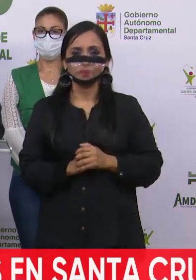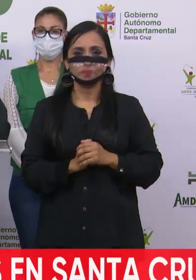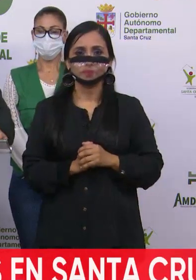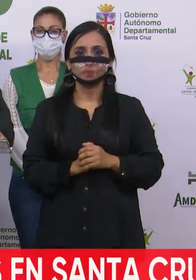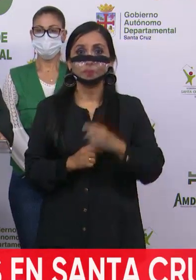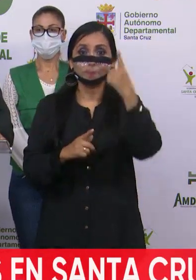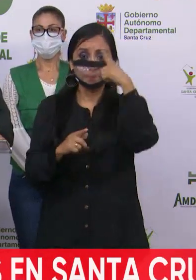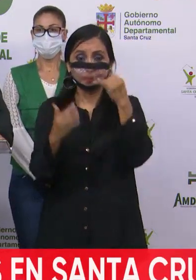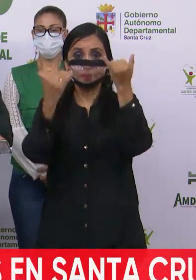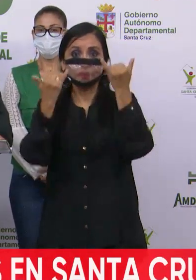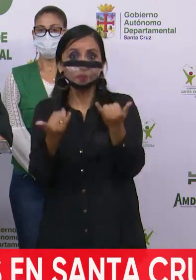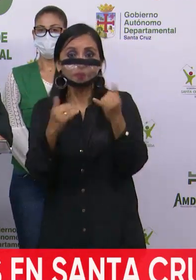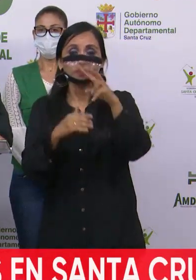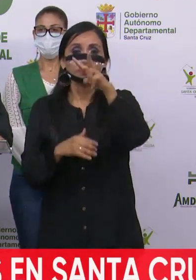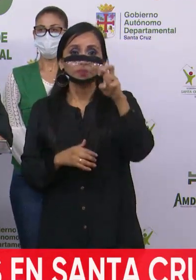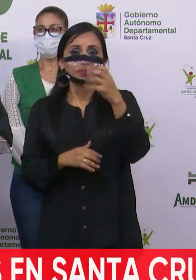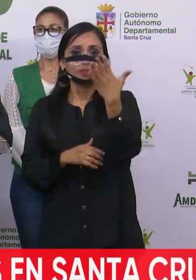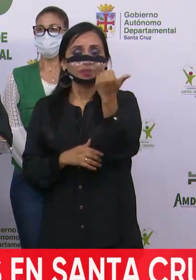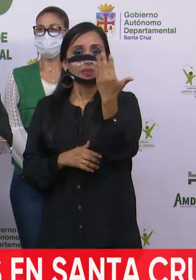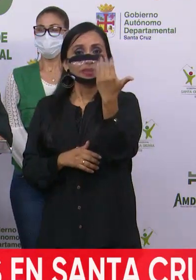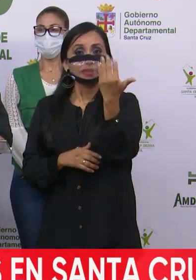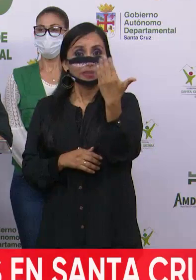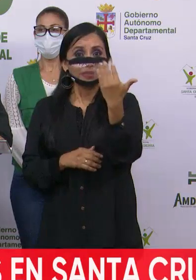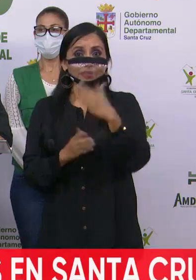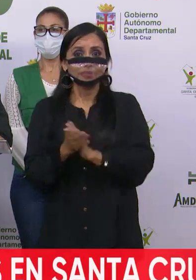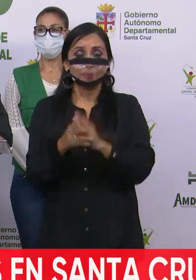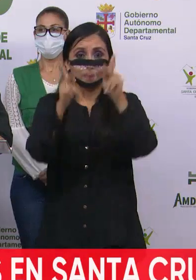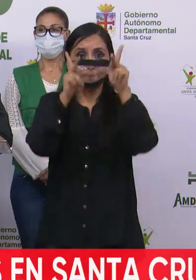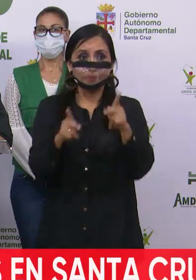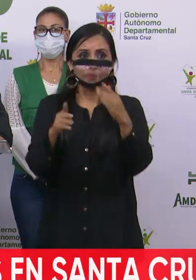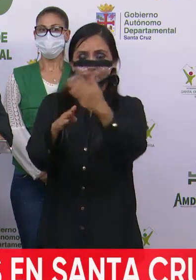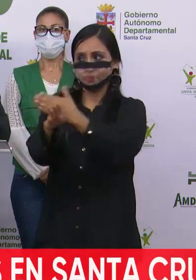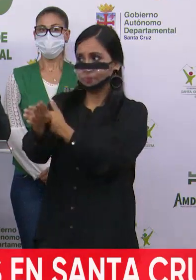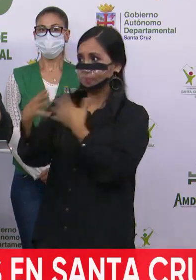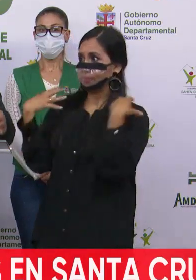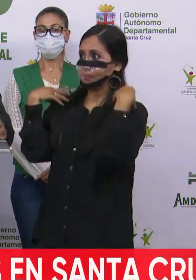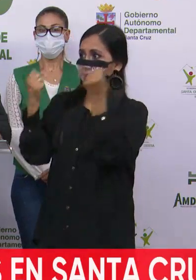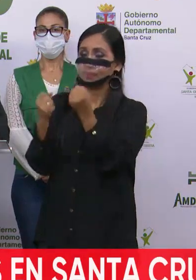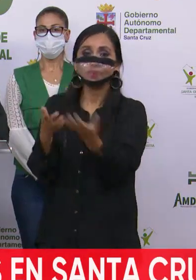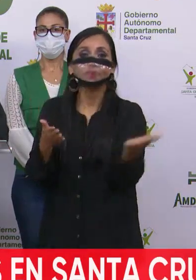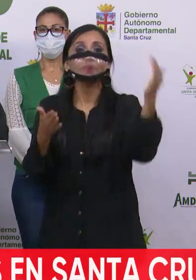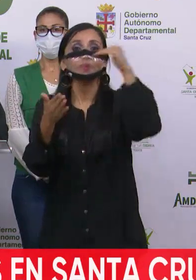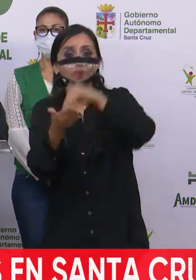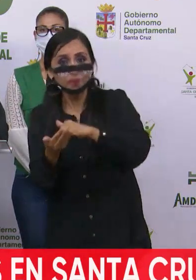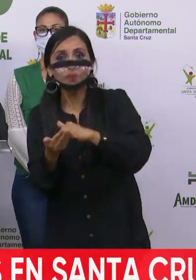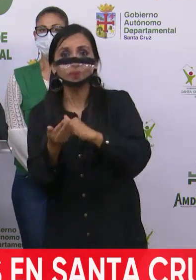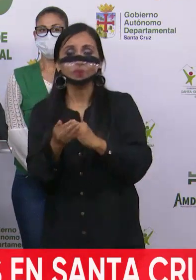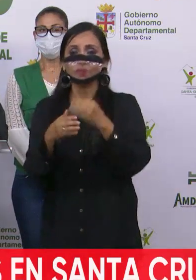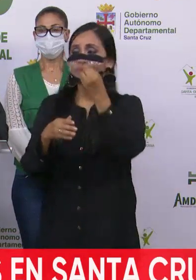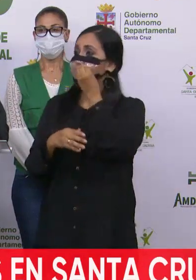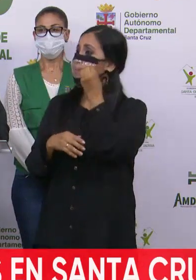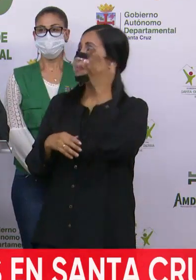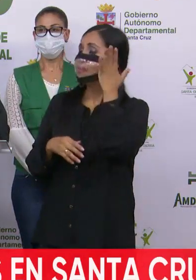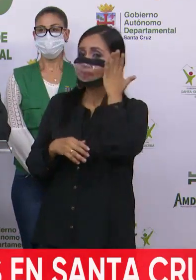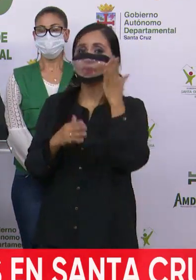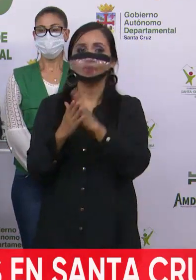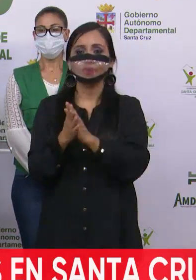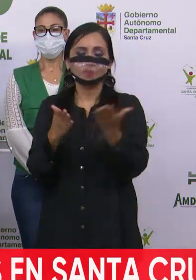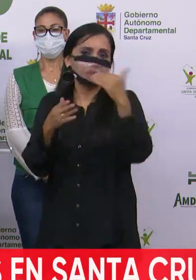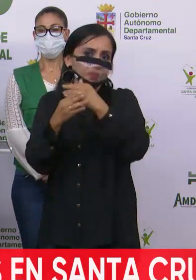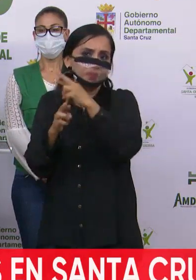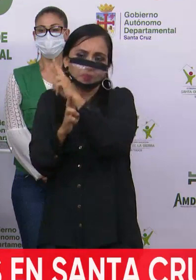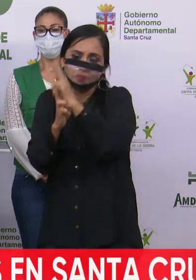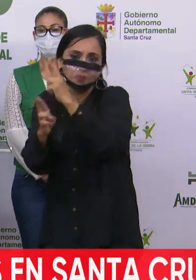Para el día de hoy tenemos 215 pacientes recuperados que vuelven a sus hogares y que vuelven a una vida normal